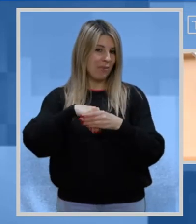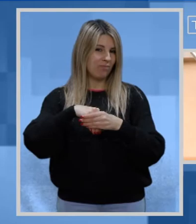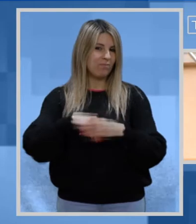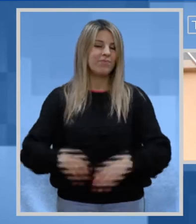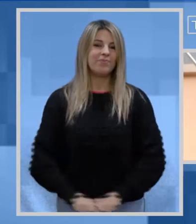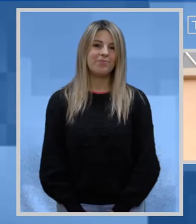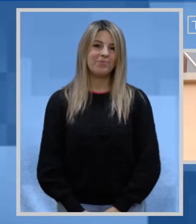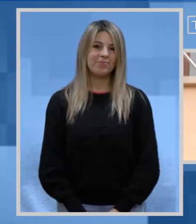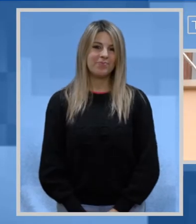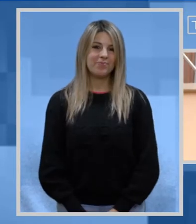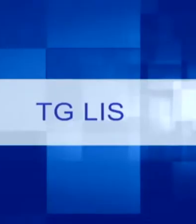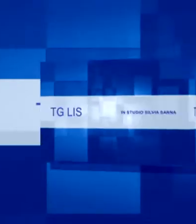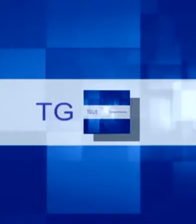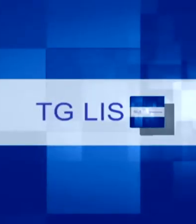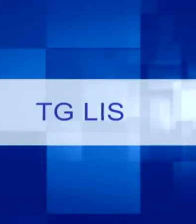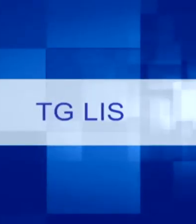comunità